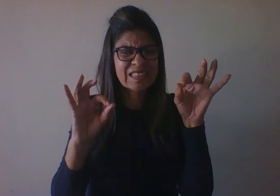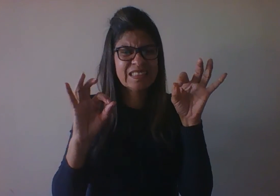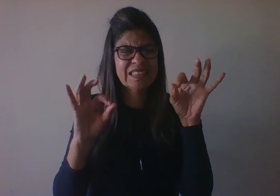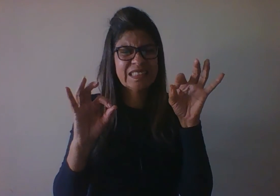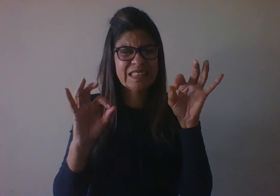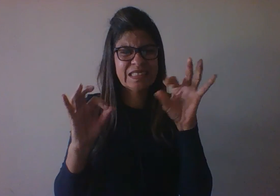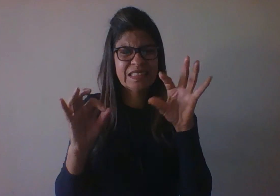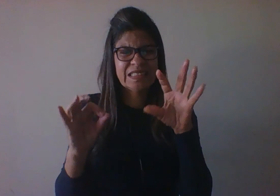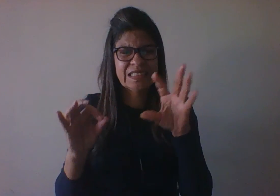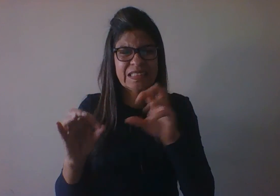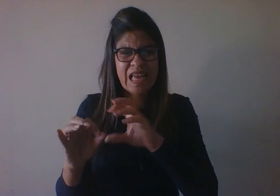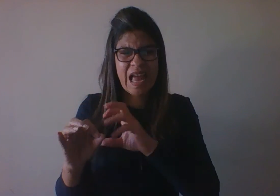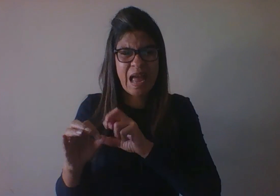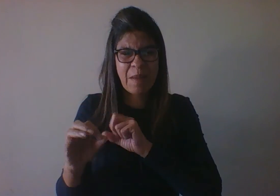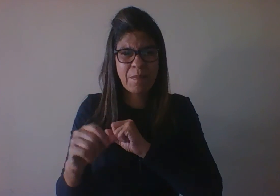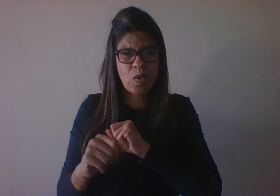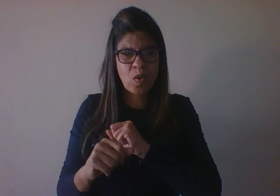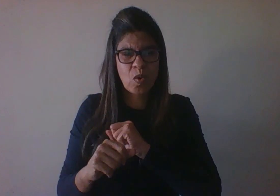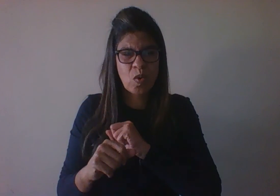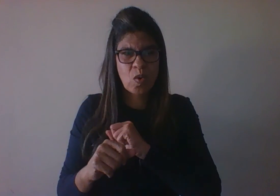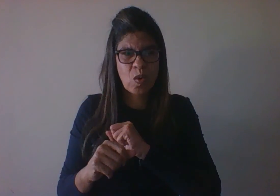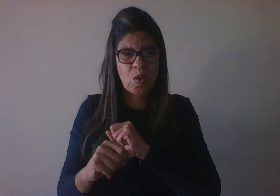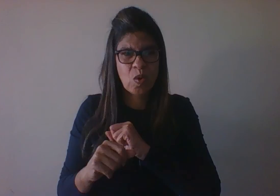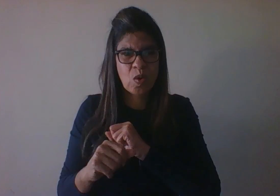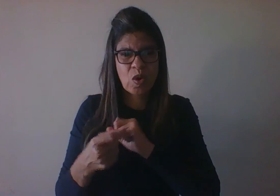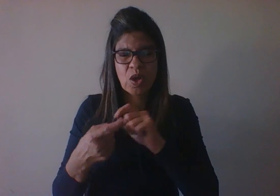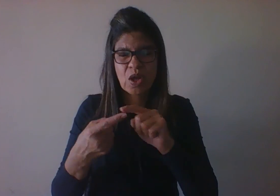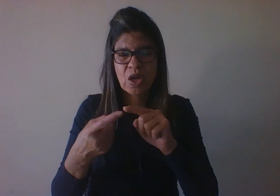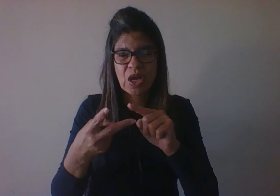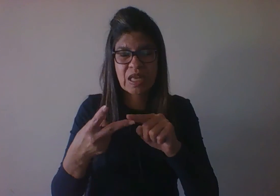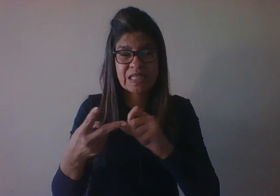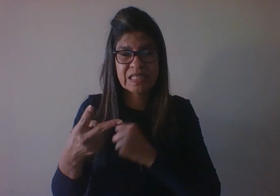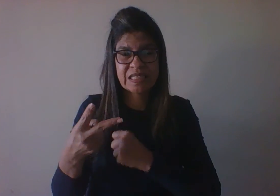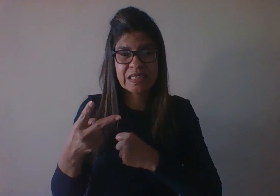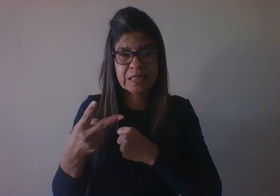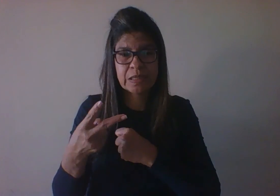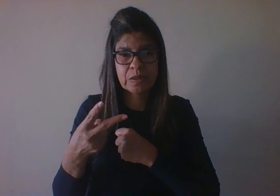o seu cérebro não é maduro o suficiente para elaborar esse conceito.